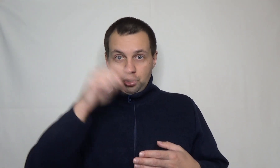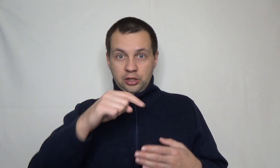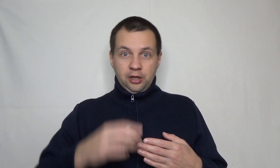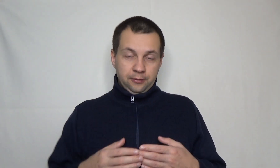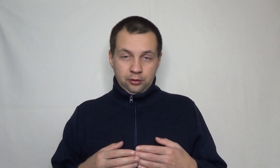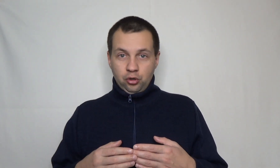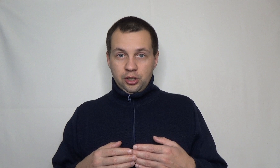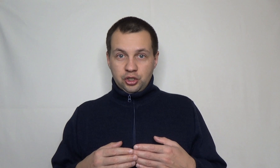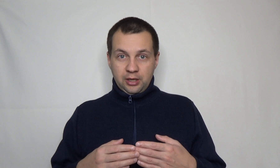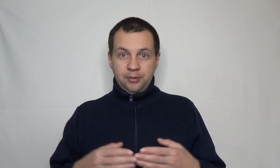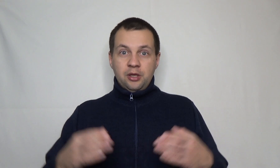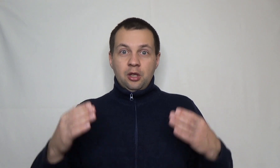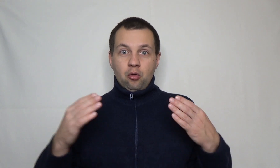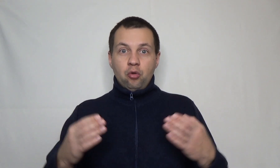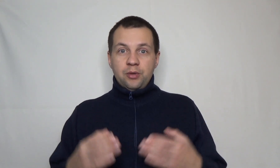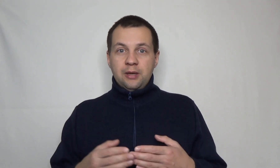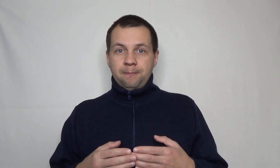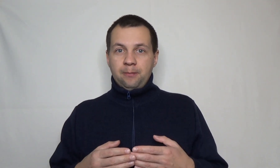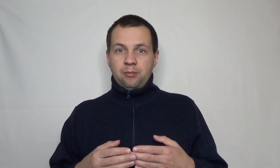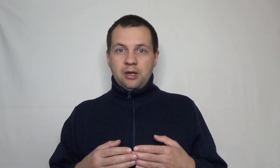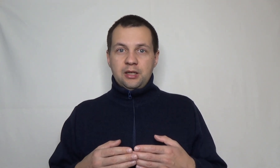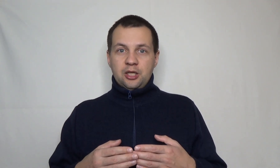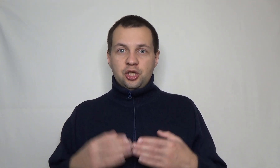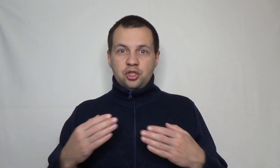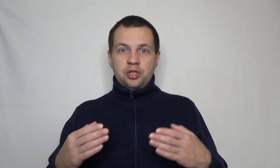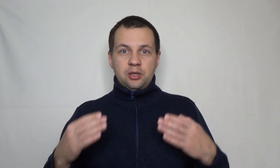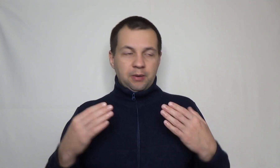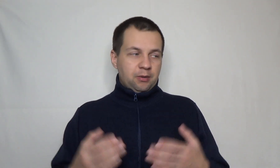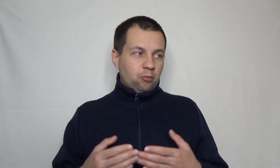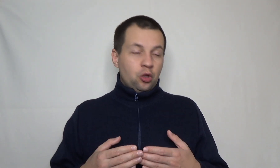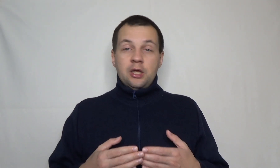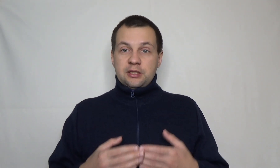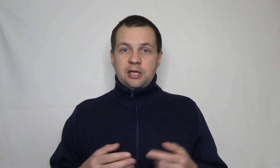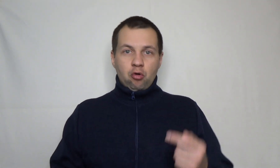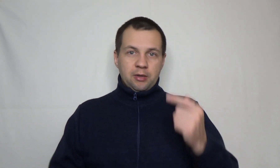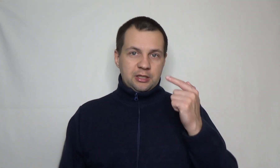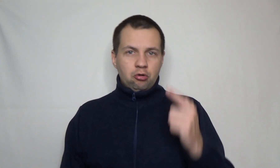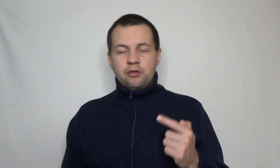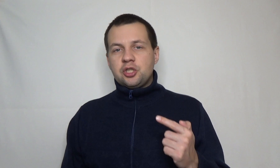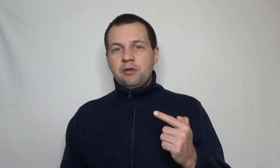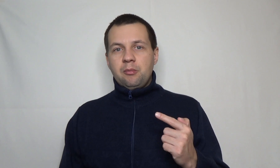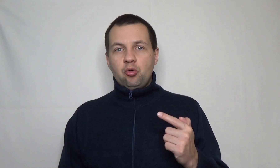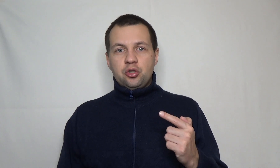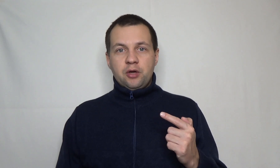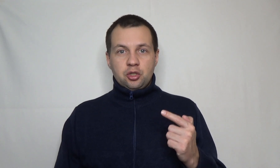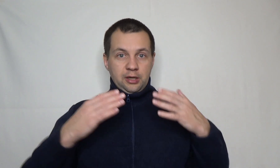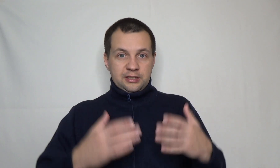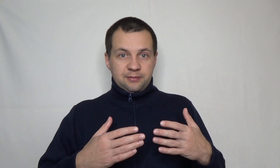тогда, который я начал копить, он мне помогает даже решить и проблему со здоровьем. А здоровье в наше время очень важно. Я стал